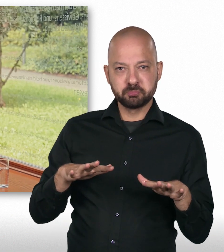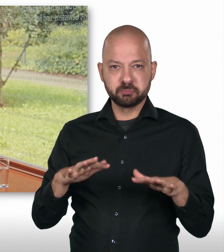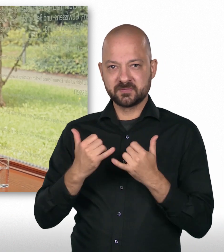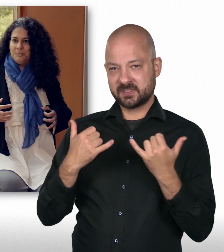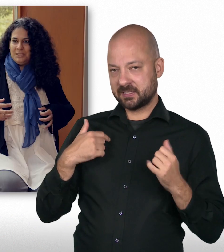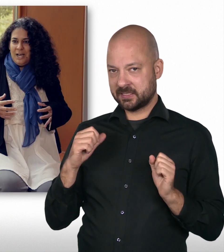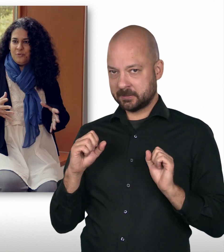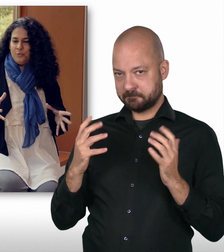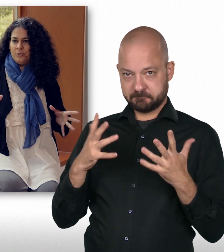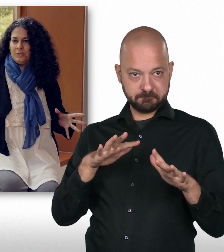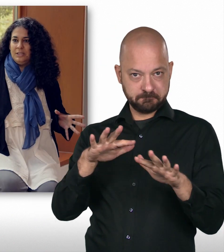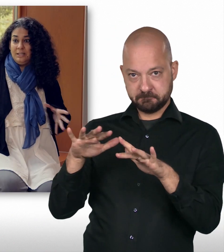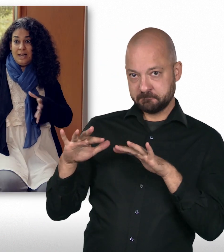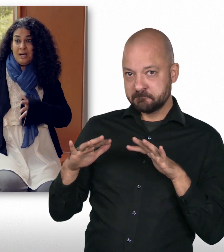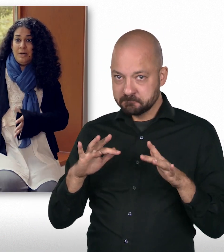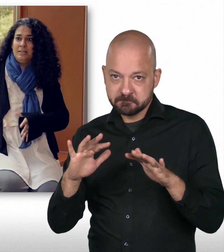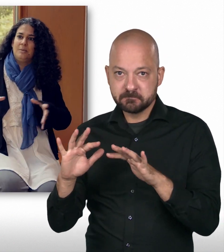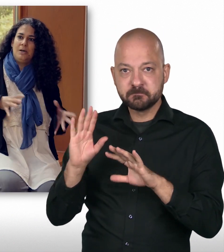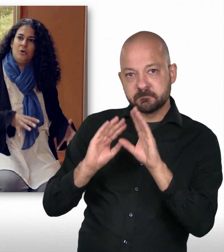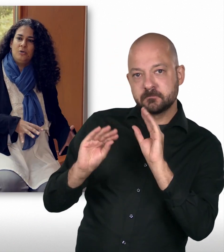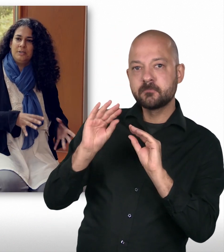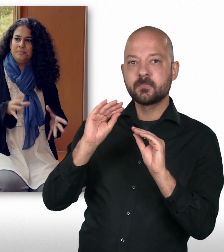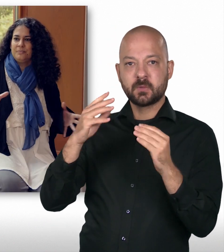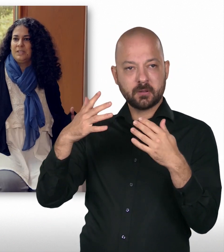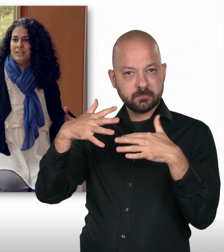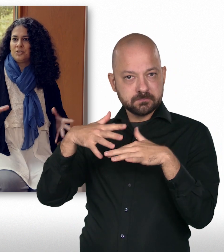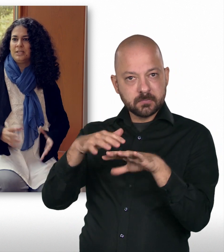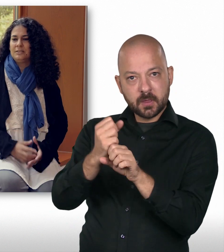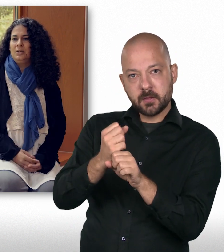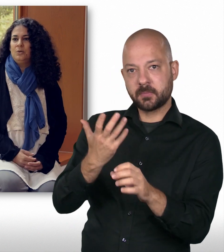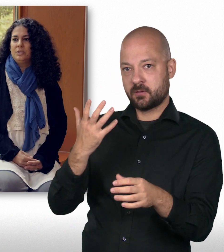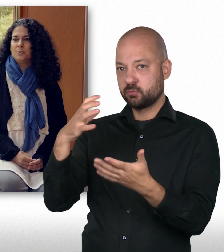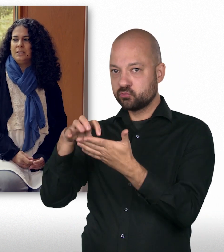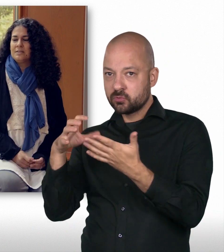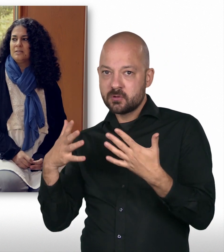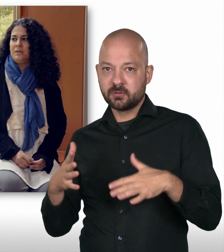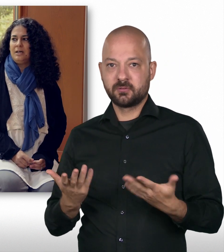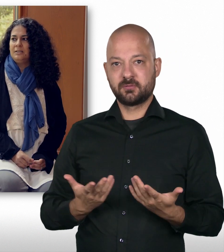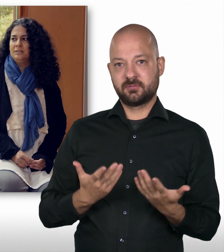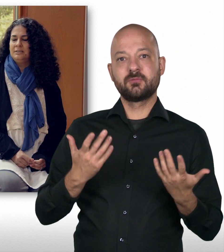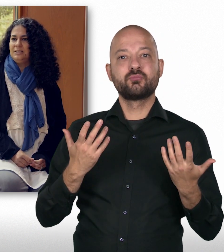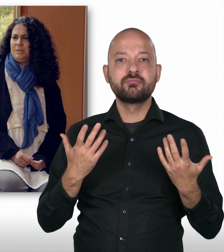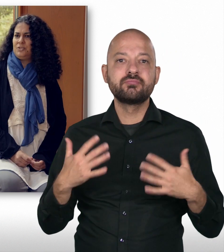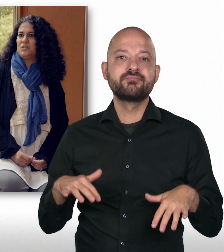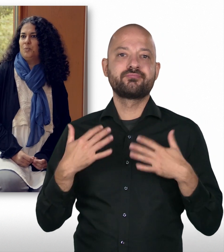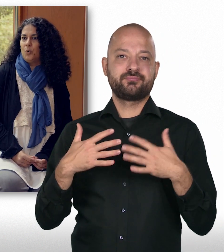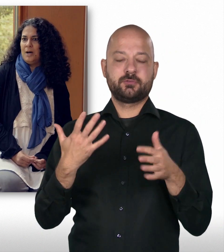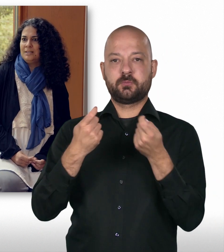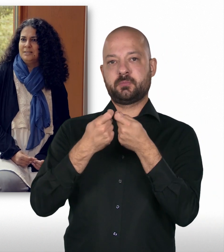Wie kann ich mich einfügen in die Arbeit, aber auch in der Stadt? Und das Spannendste war, die Menschen zu beobachten.